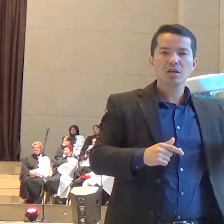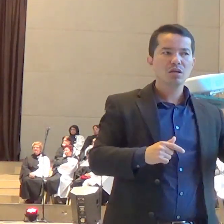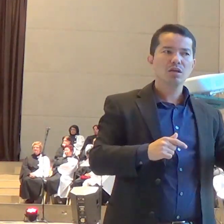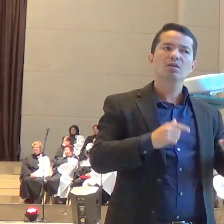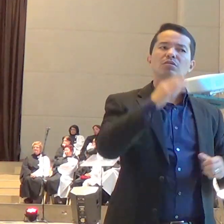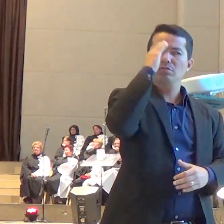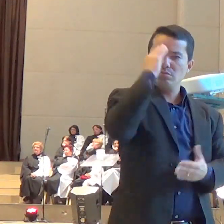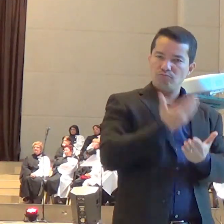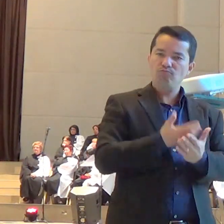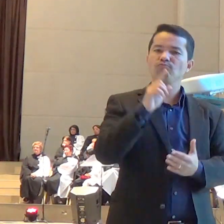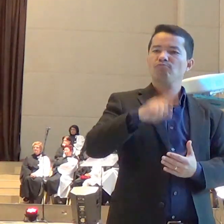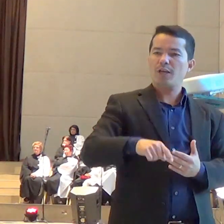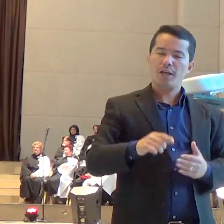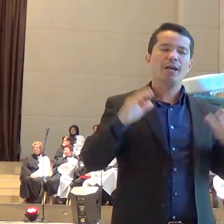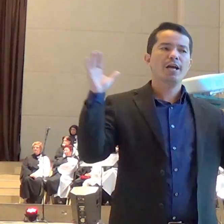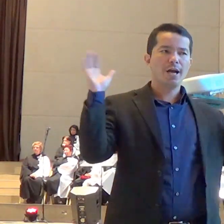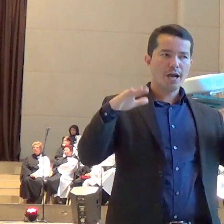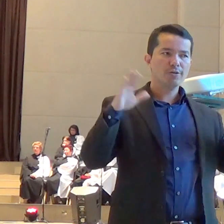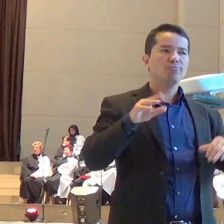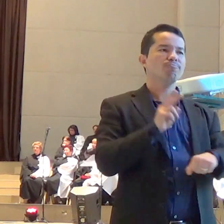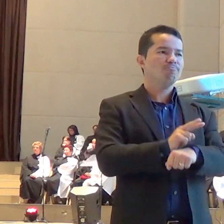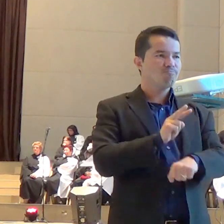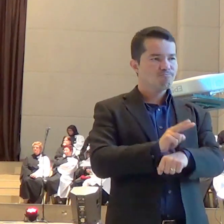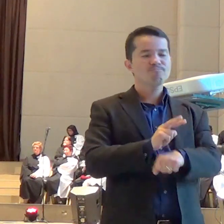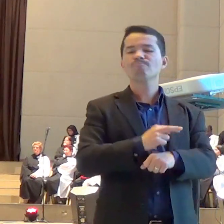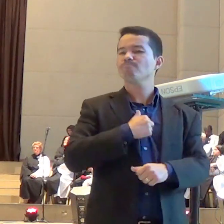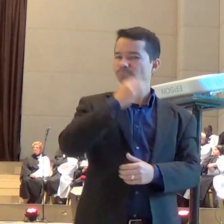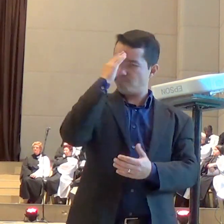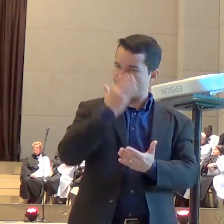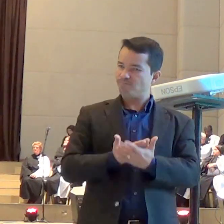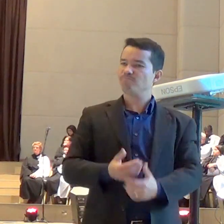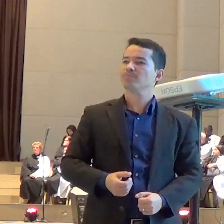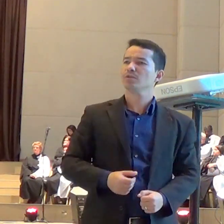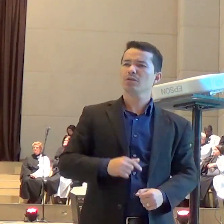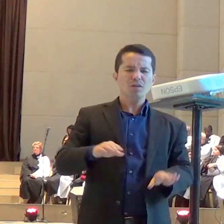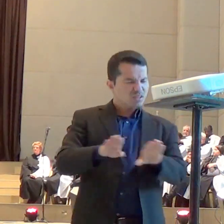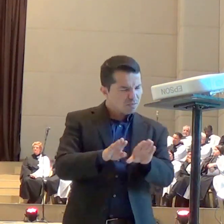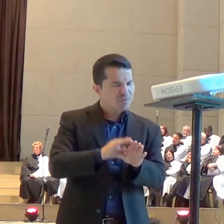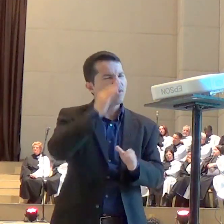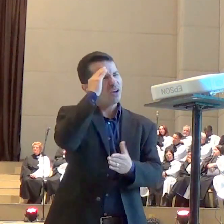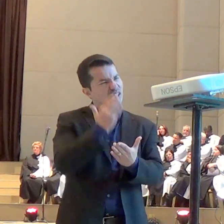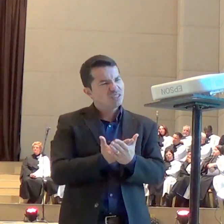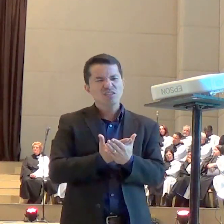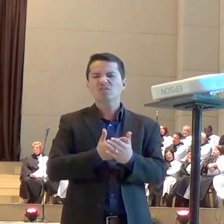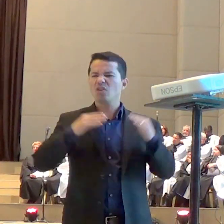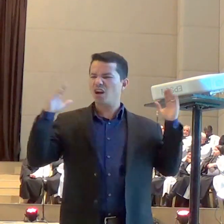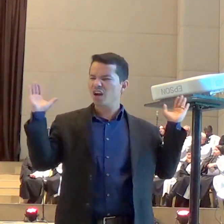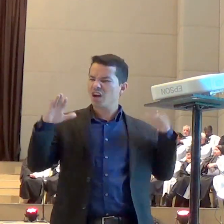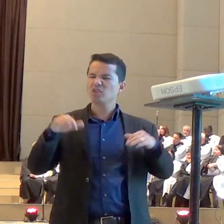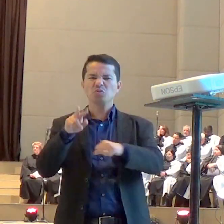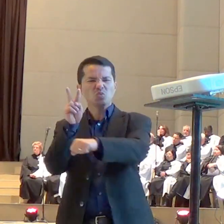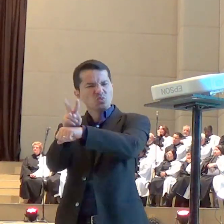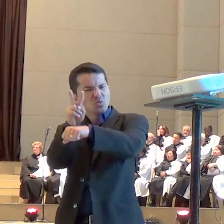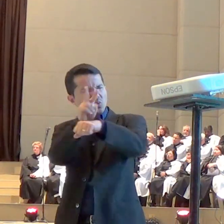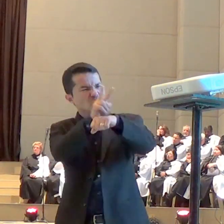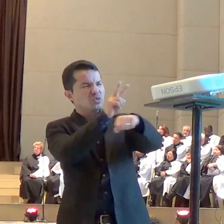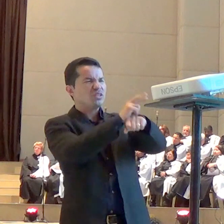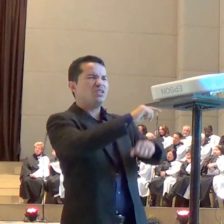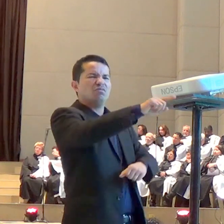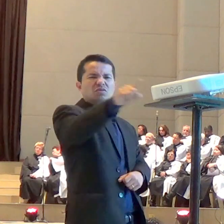até que a gente percebe e é por isso que eu oro a Deus não oro ao